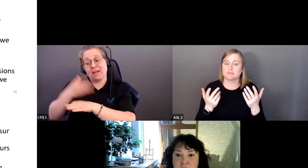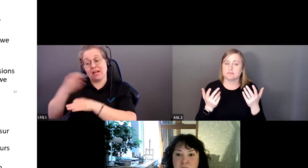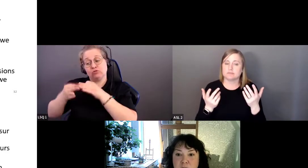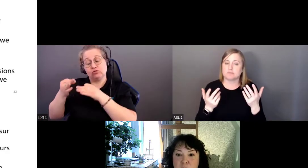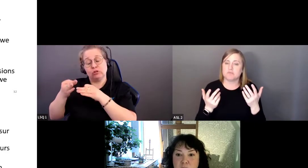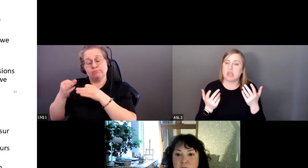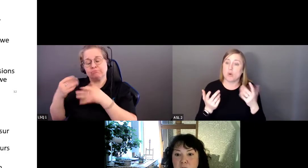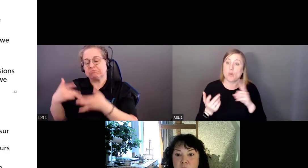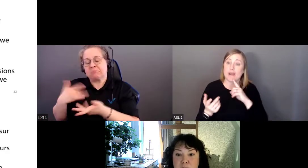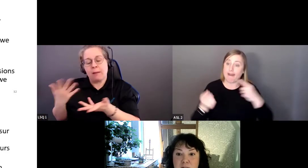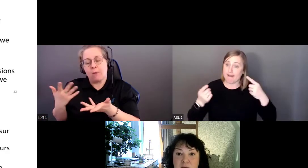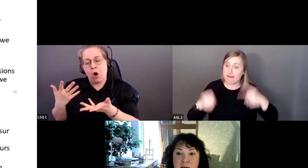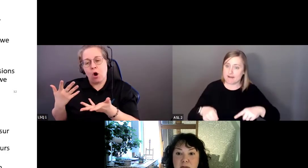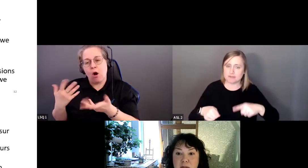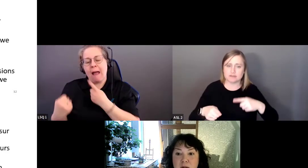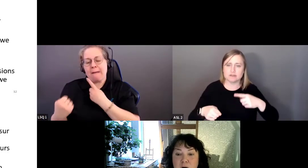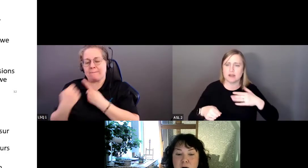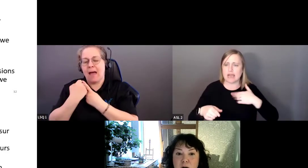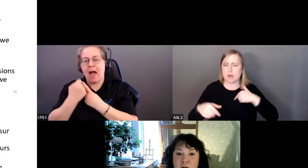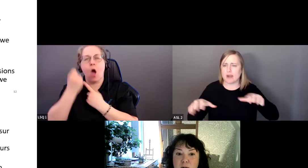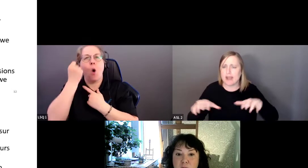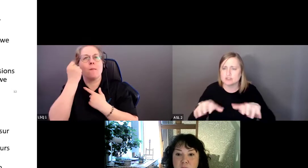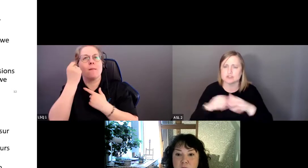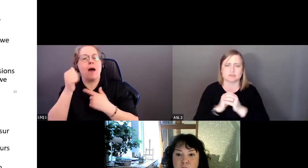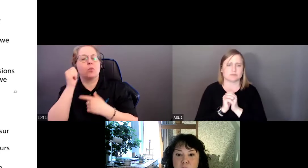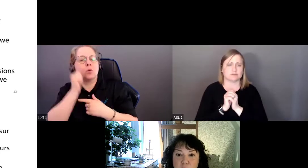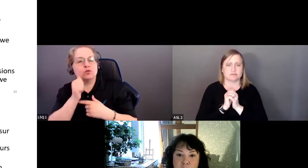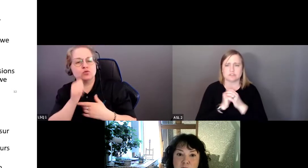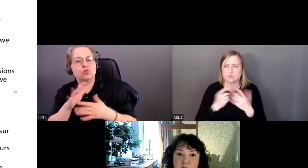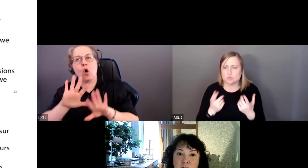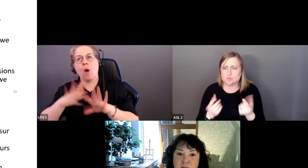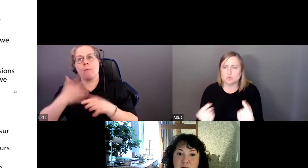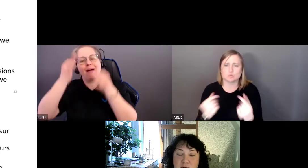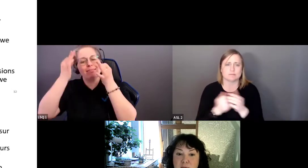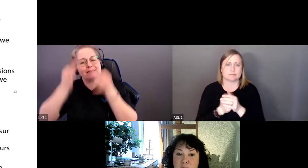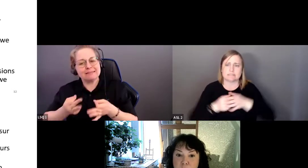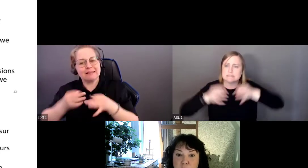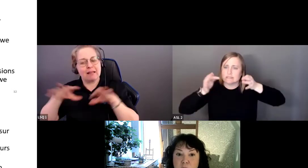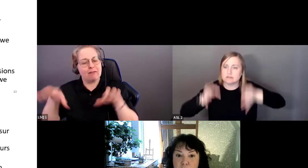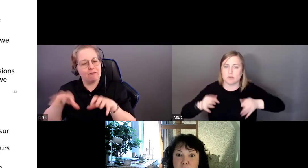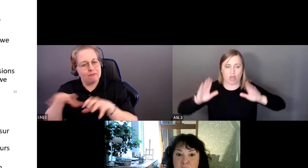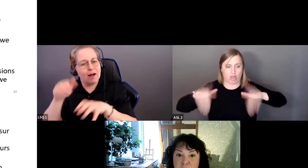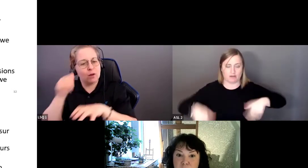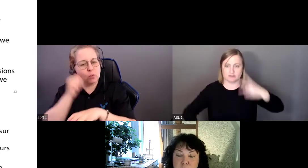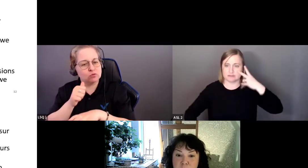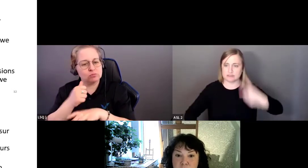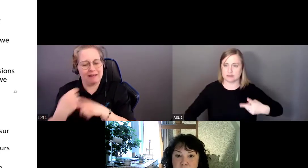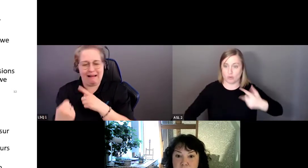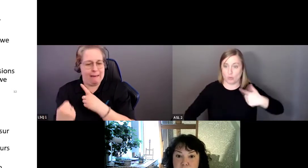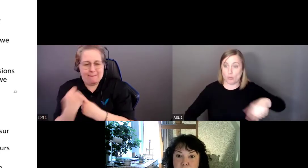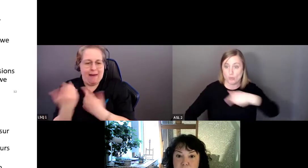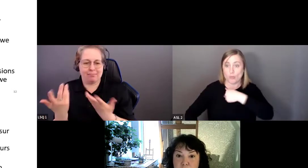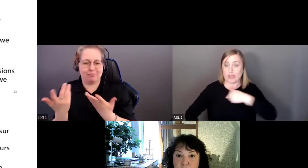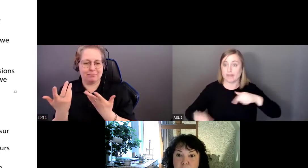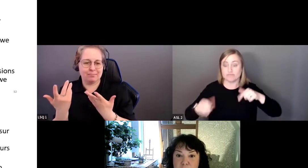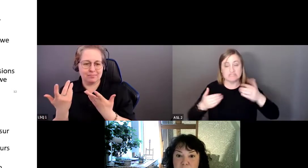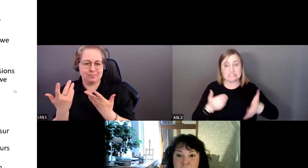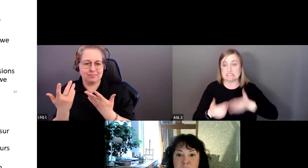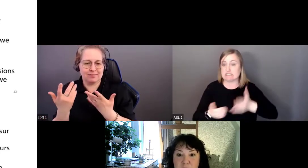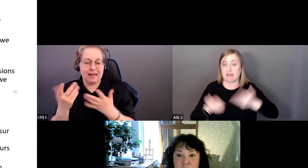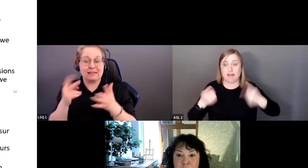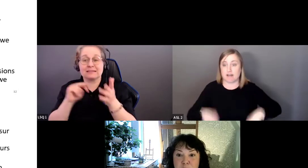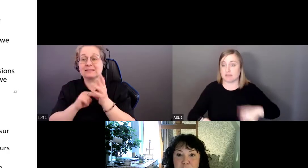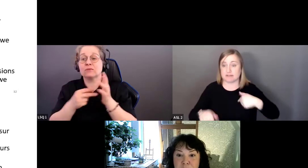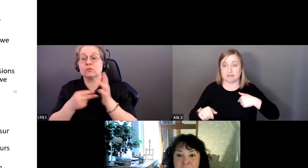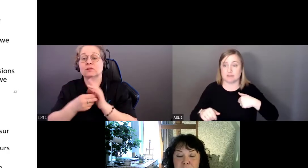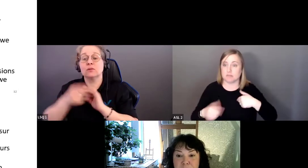compréhension, nos actions et nos décisions d'une manière dont nous ne sommes pas conscients. Et tout le monde